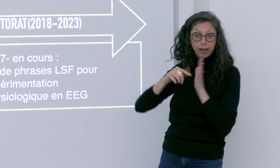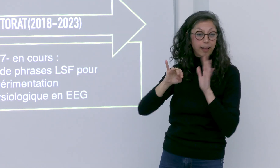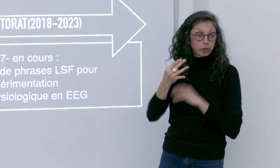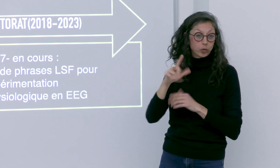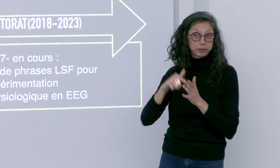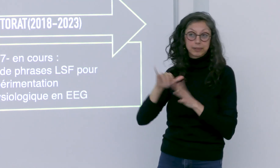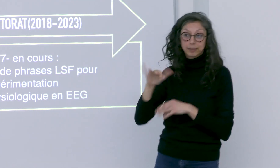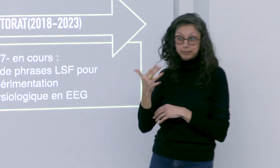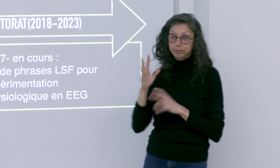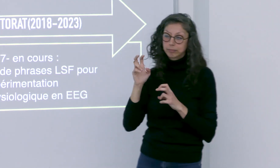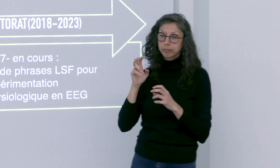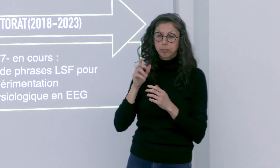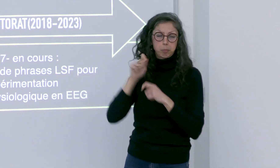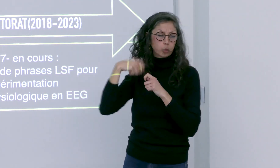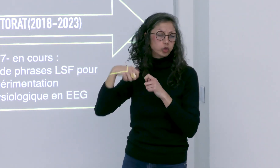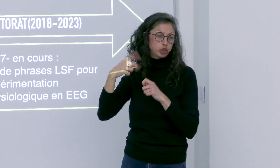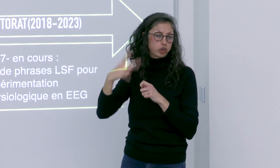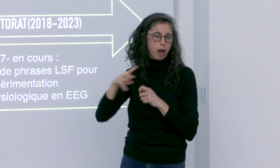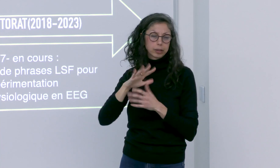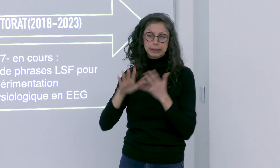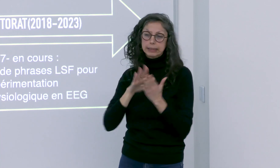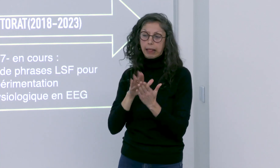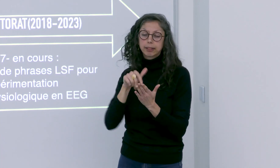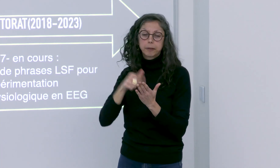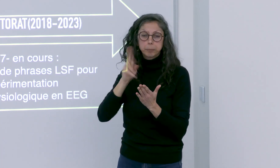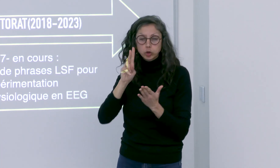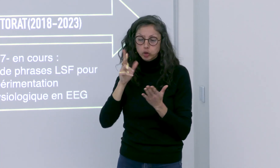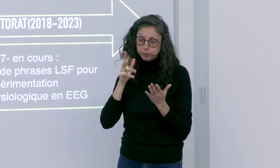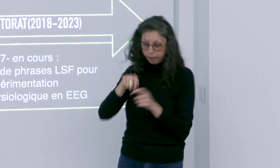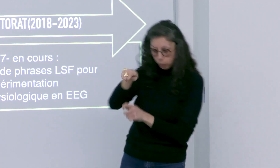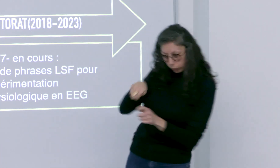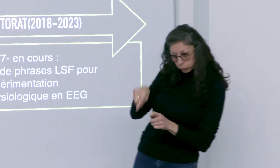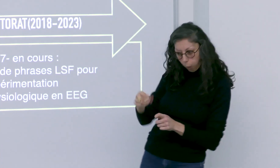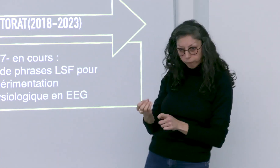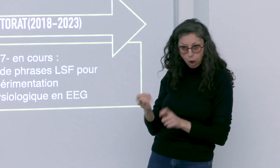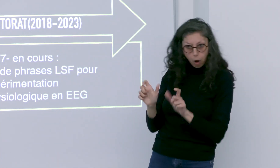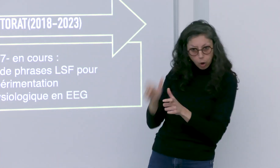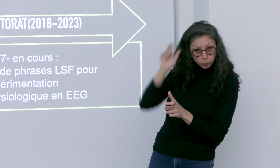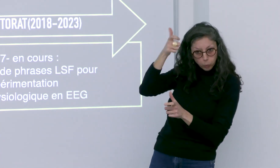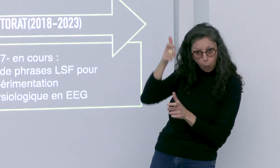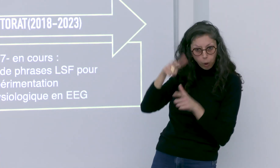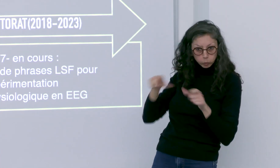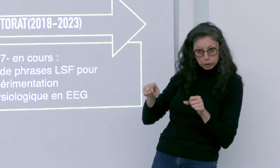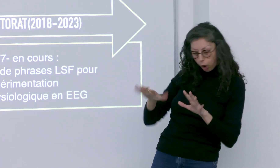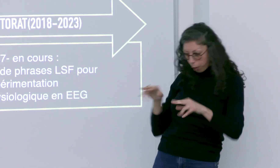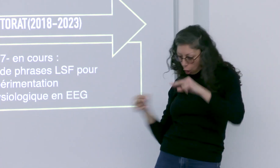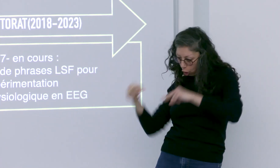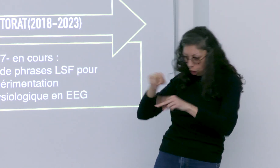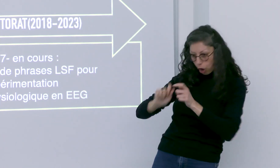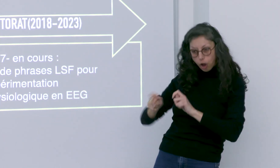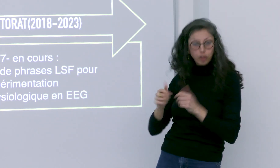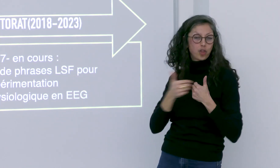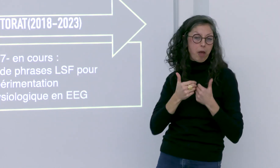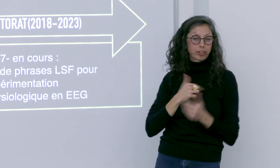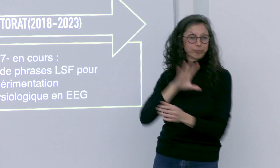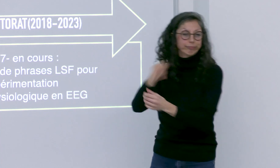était sur justement la création de signes en langue des signes. Ensuite j'ai participé également au projet SignMet autour de l'évaluation des